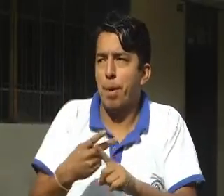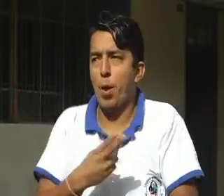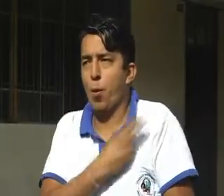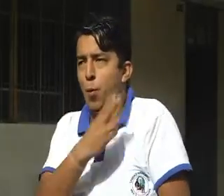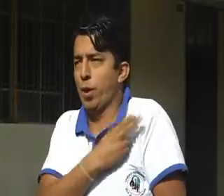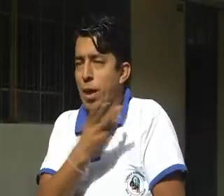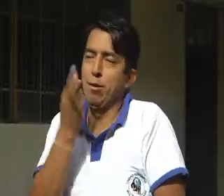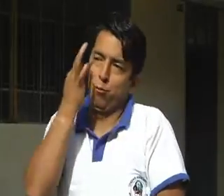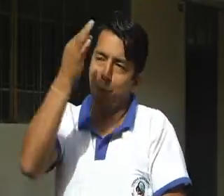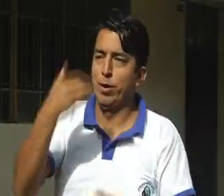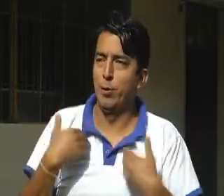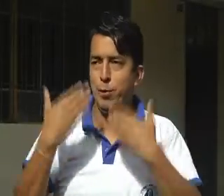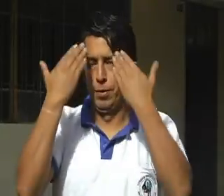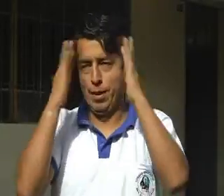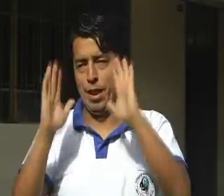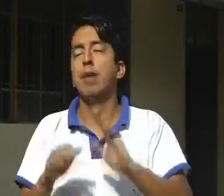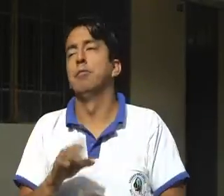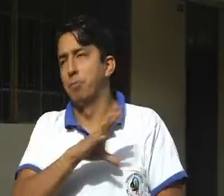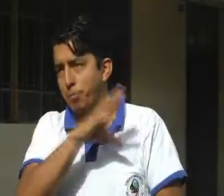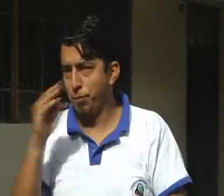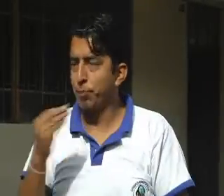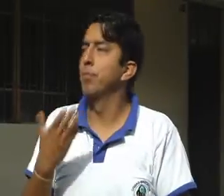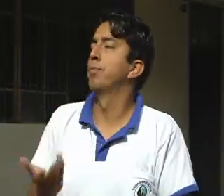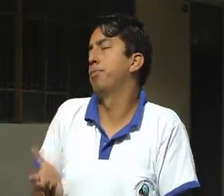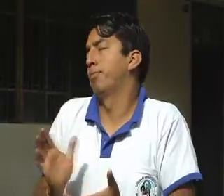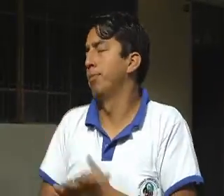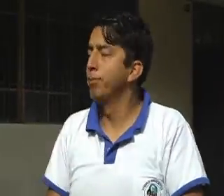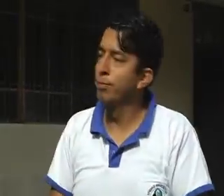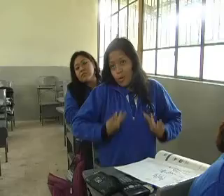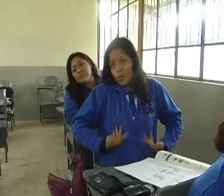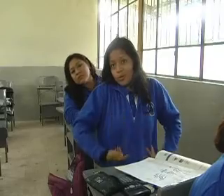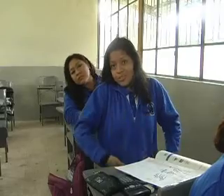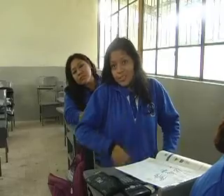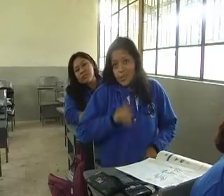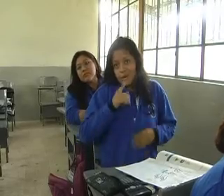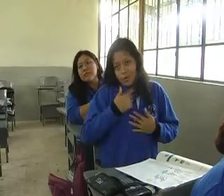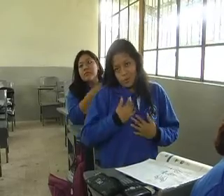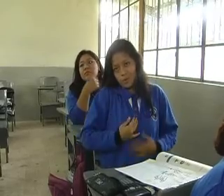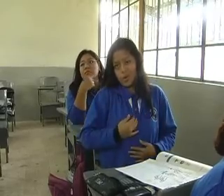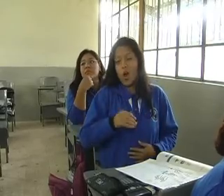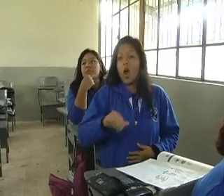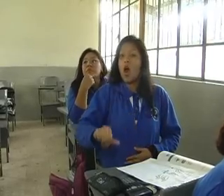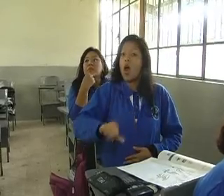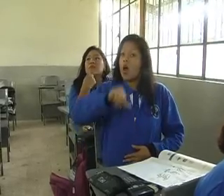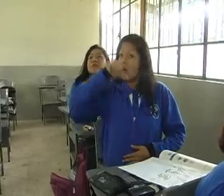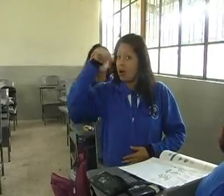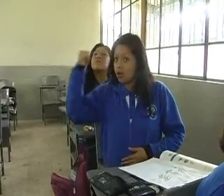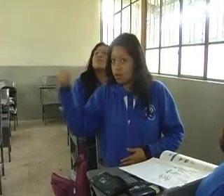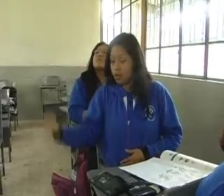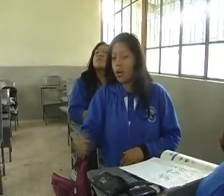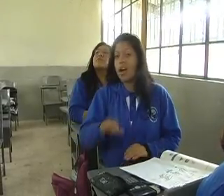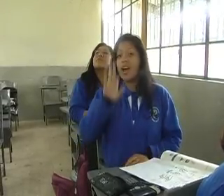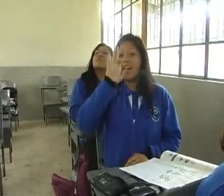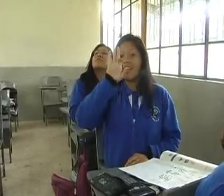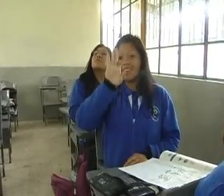graduarnos y seguir con nuestros estudios en la universidad. Paula Román y sus compañeros quieren cumplir con esta meta,